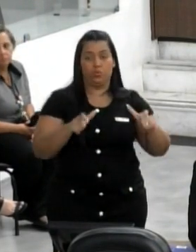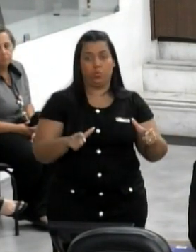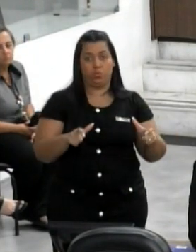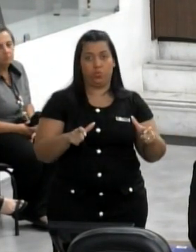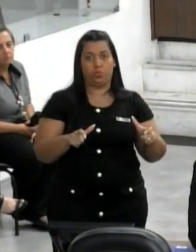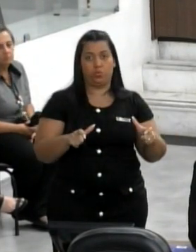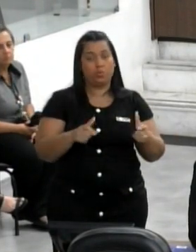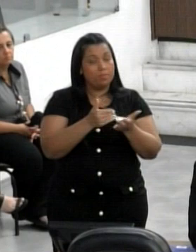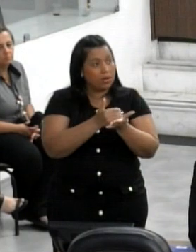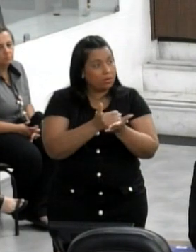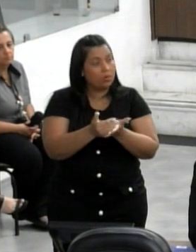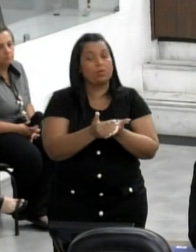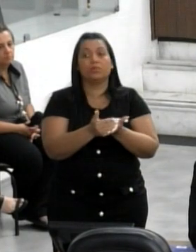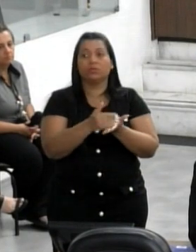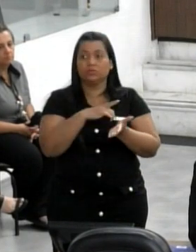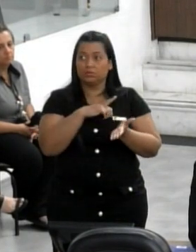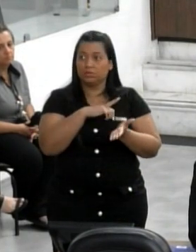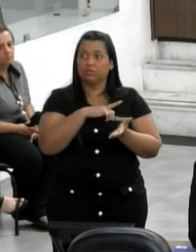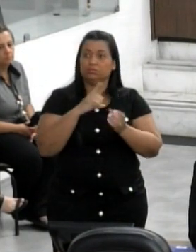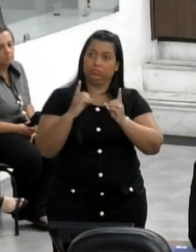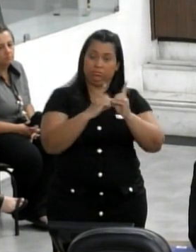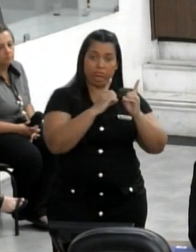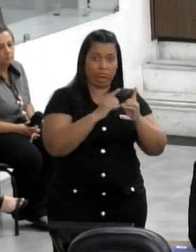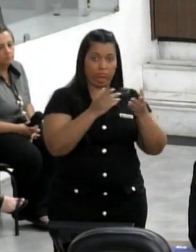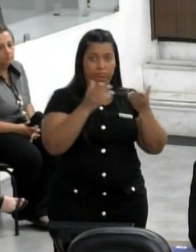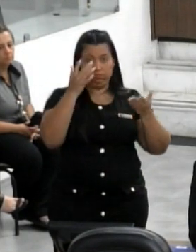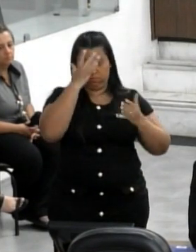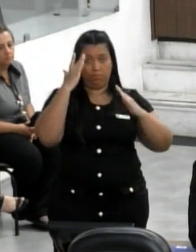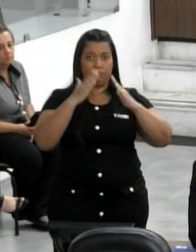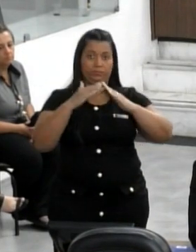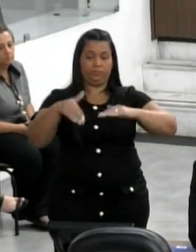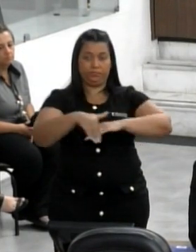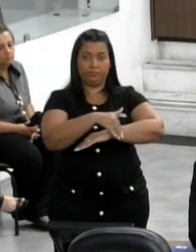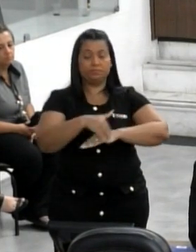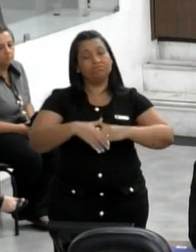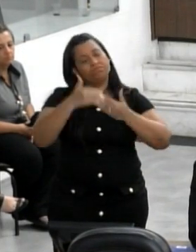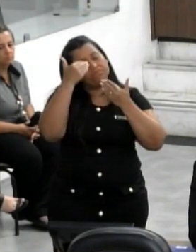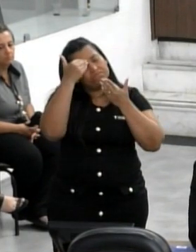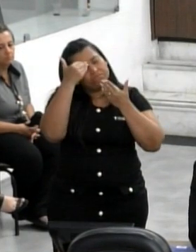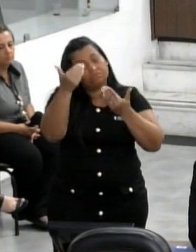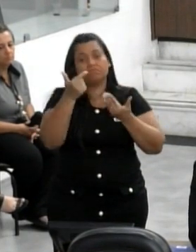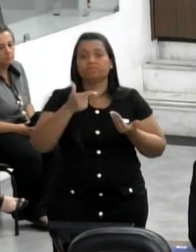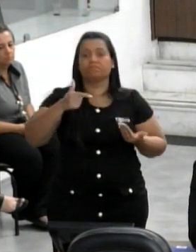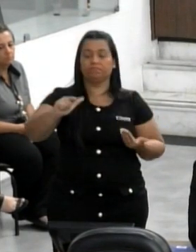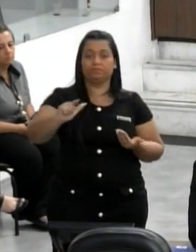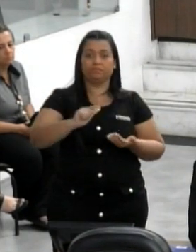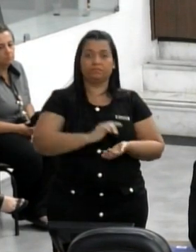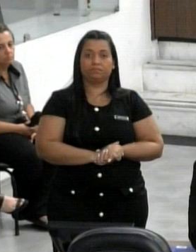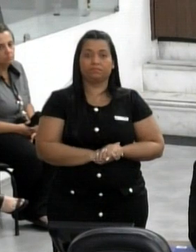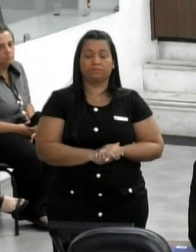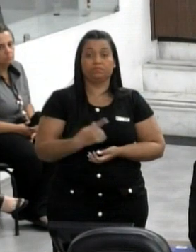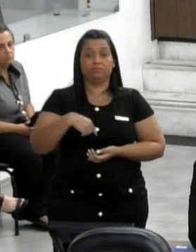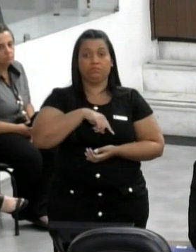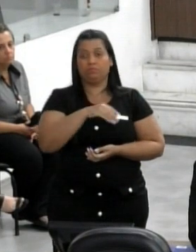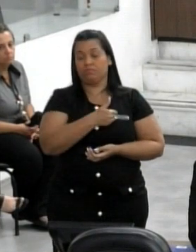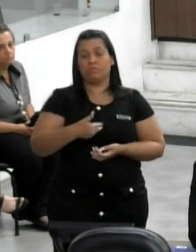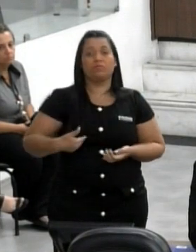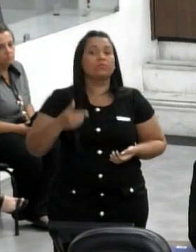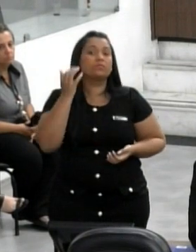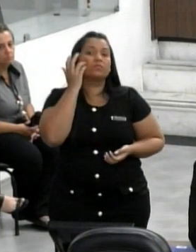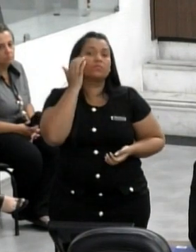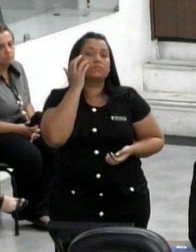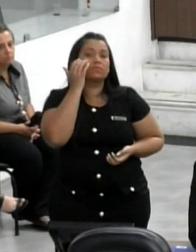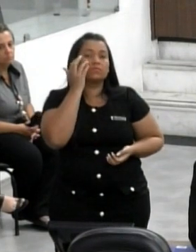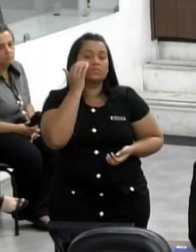para que comece a atender com maior capacidade as pessoas em situação de rua. Agradeço novamente ao nosso governador Tarciso por ter